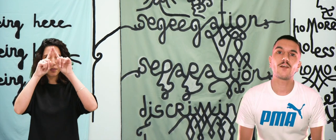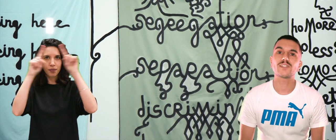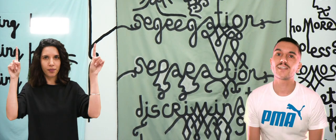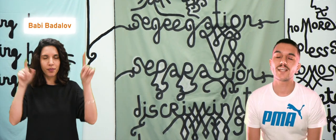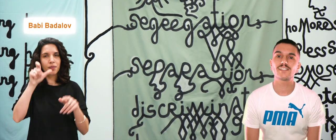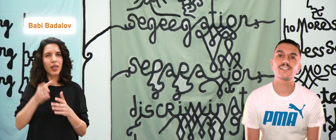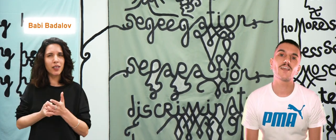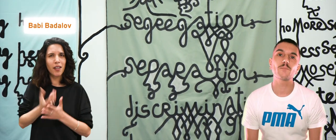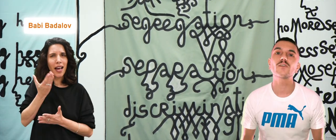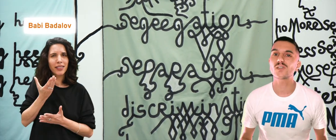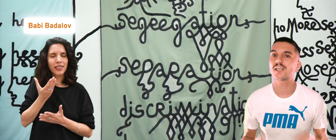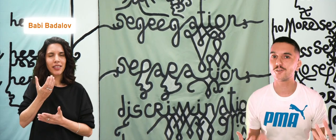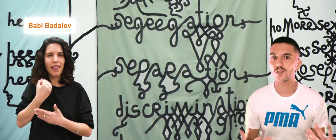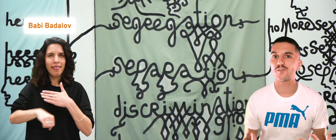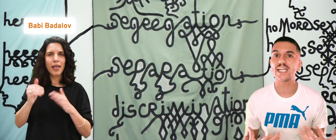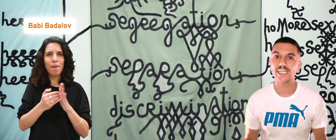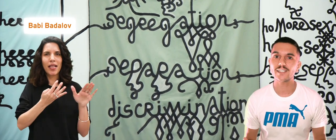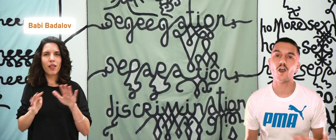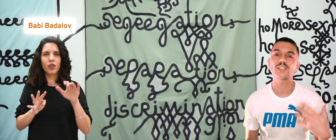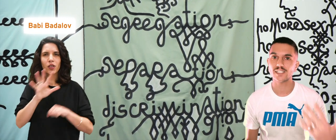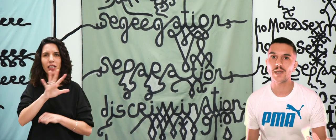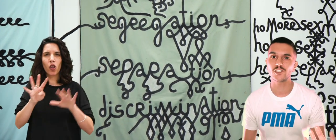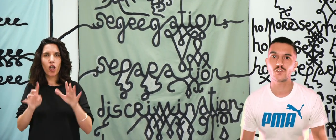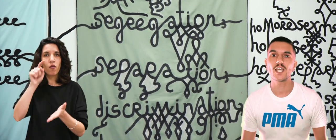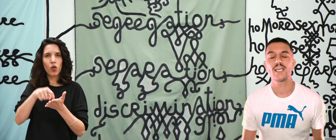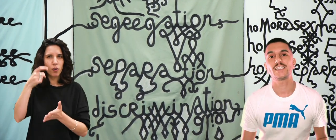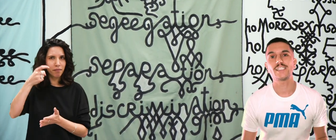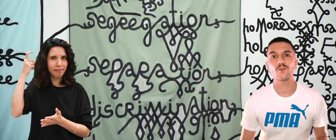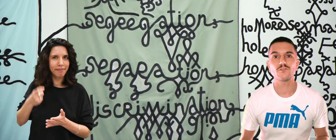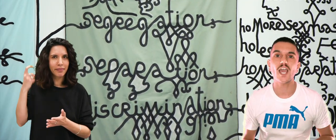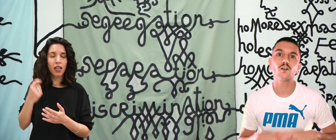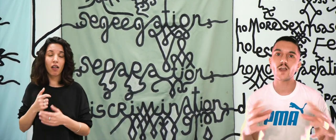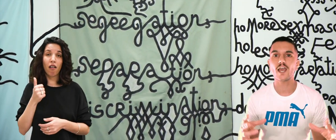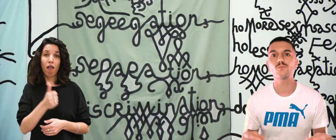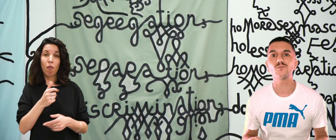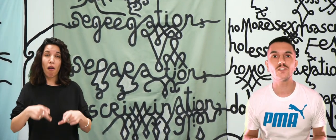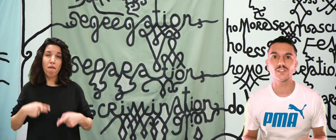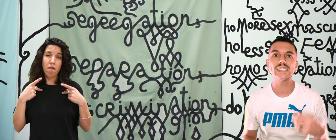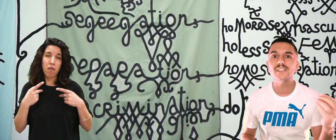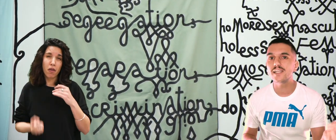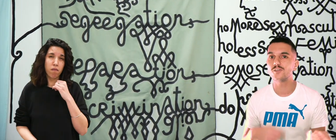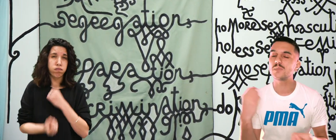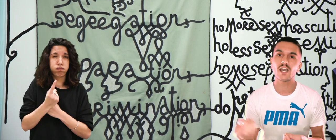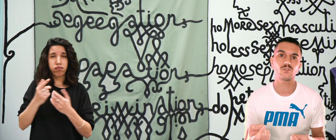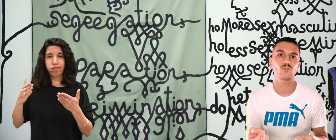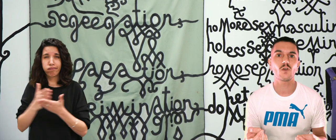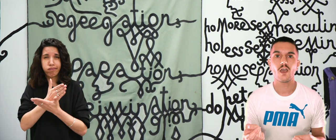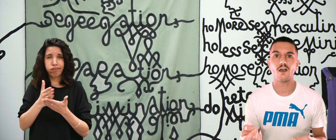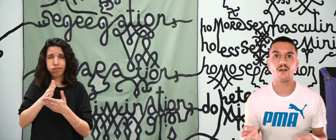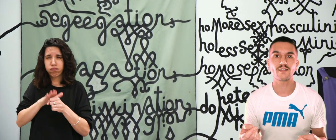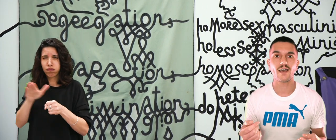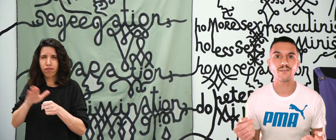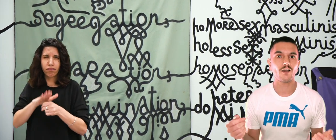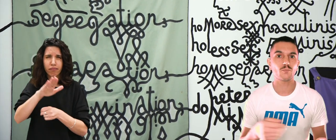Babi Badalov,'est un artiste né en 1959 à Leric, en Azerbaïdjan, qui a une vie incroyable, une vie d'exil et de migration